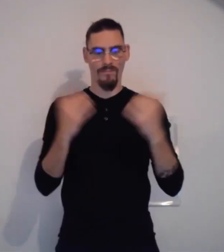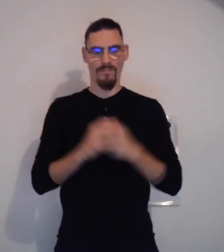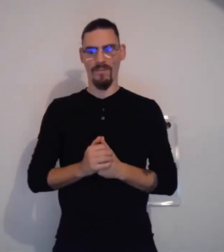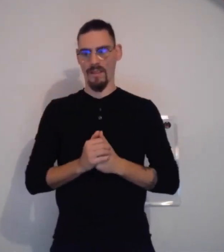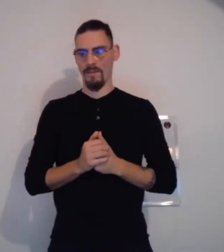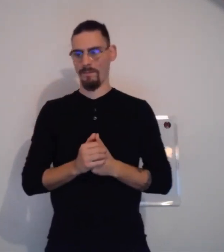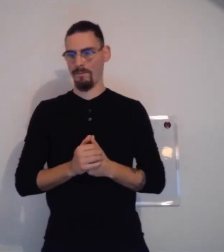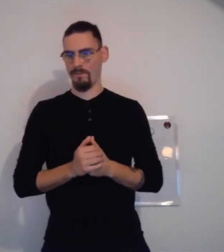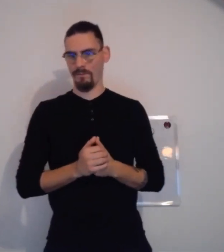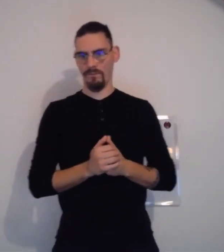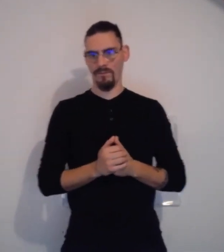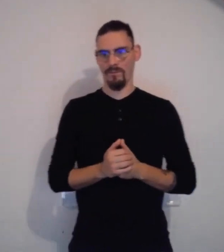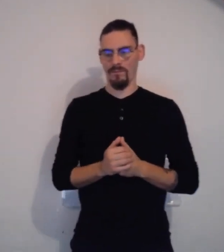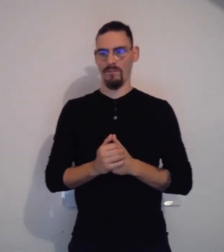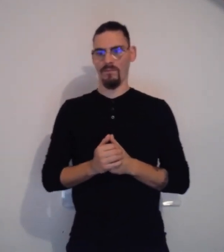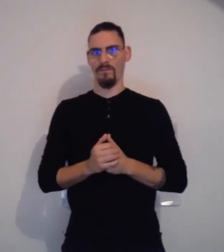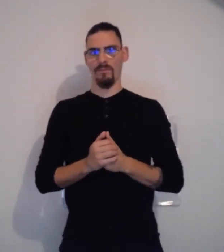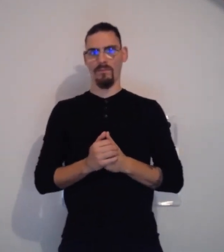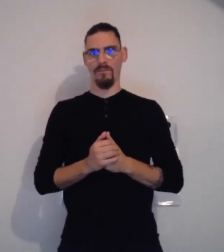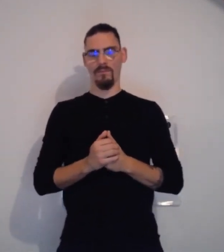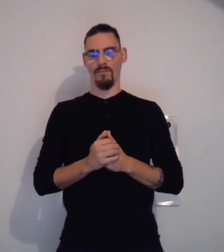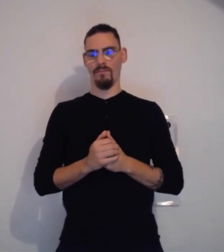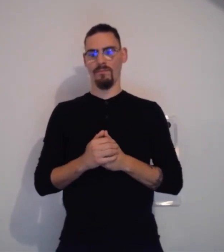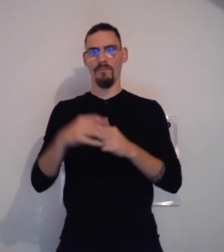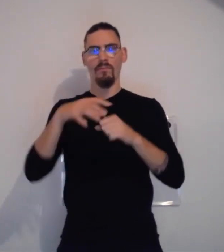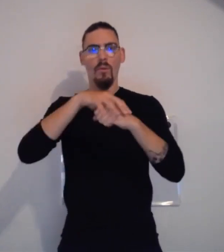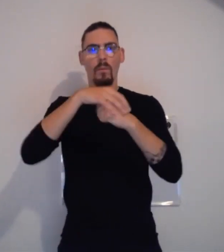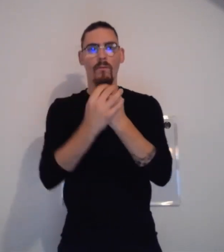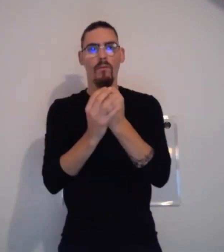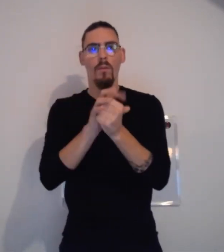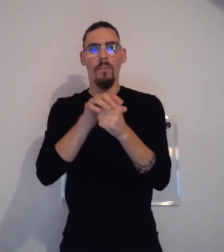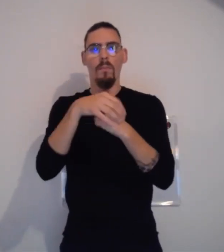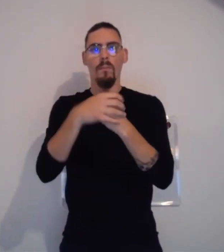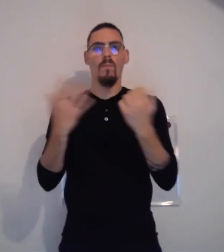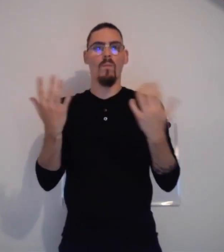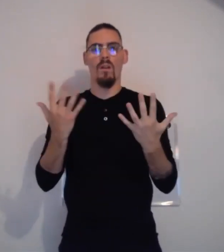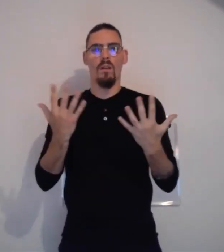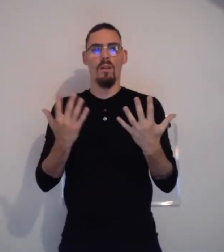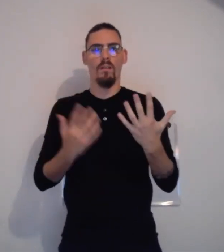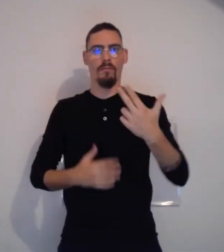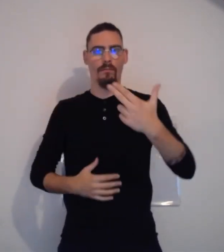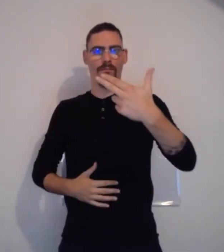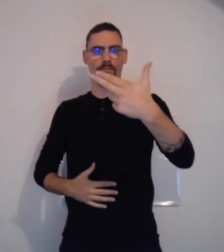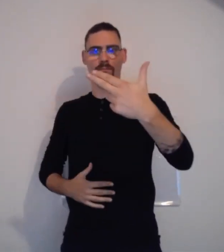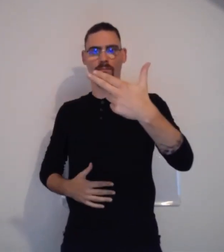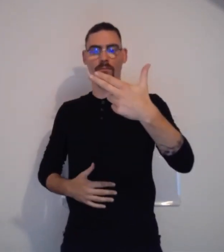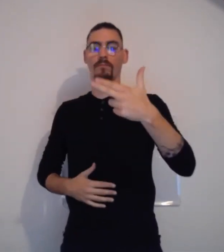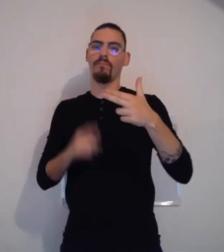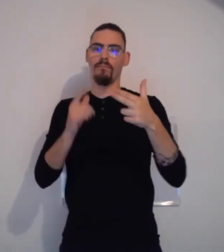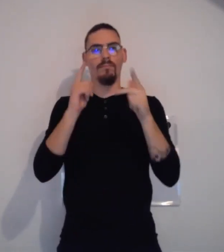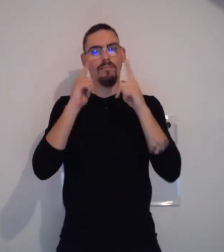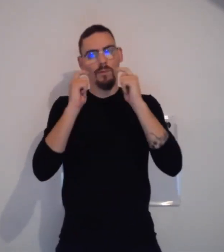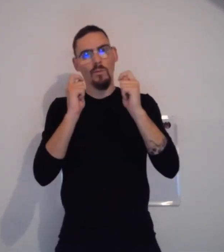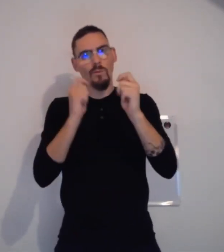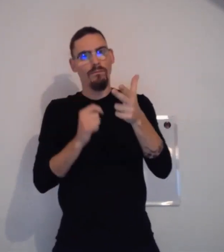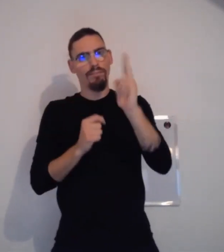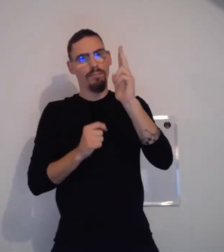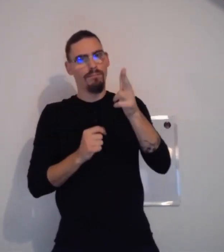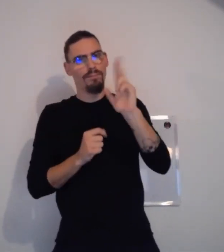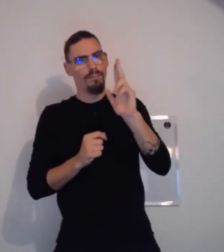Eh bien, ça va ? Ce terme-là va se faire aussi avec les deux mains. Au niveau de la forme, nous avons celui-là.